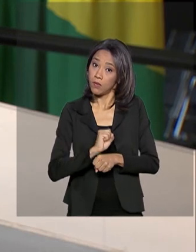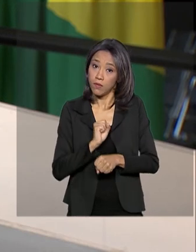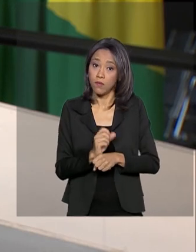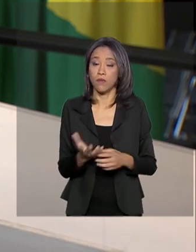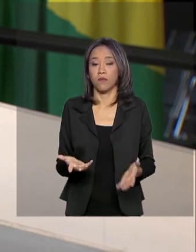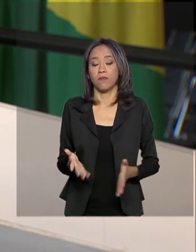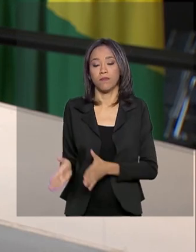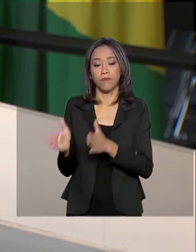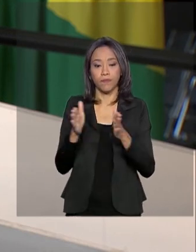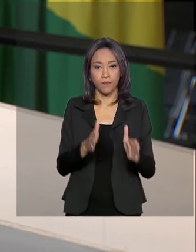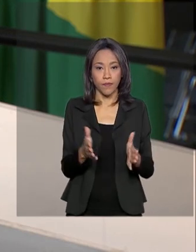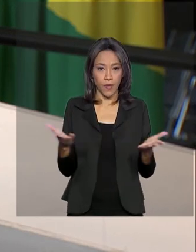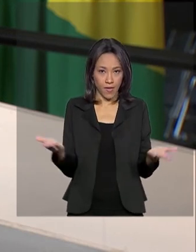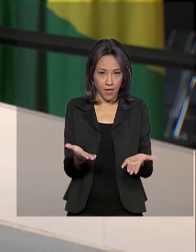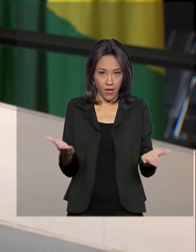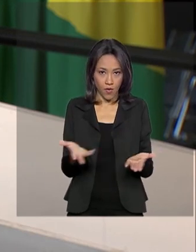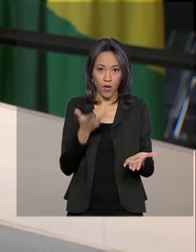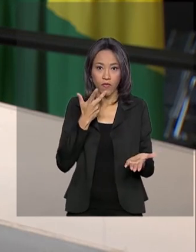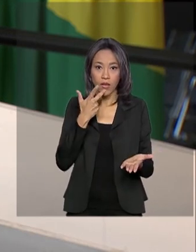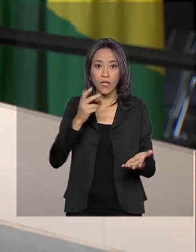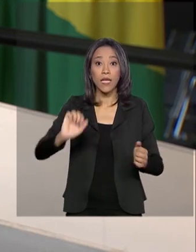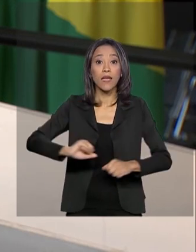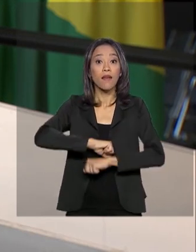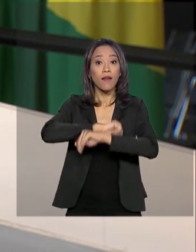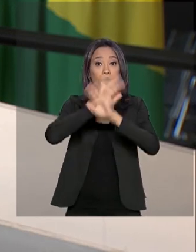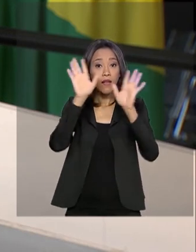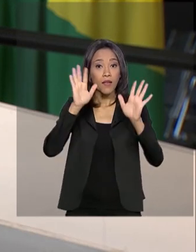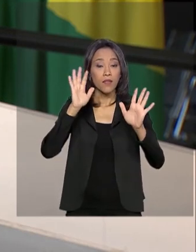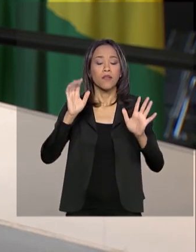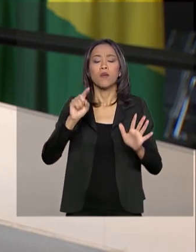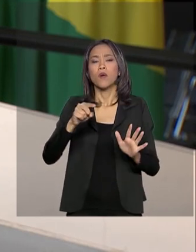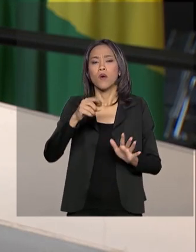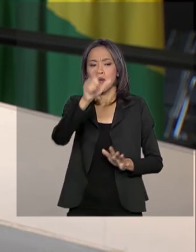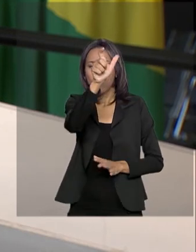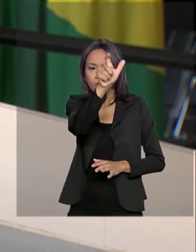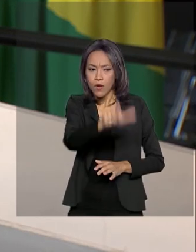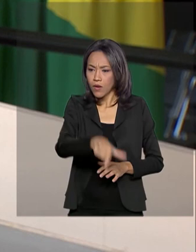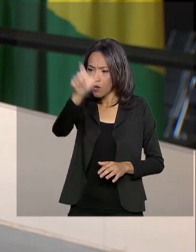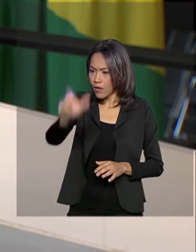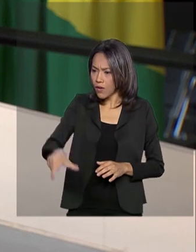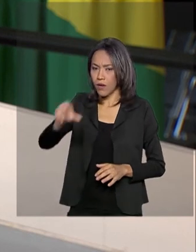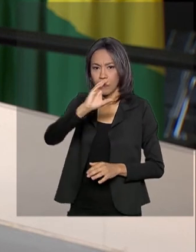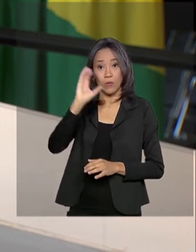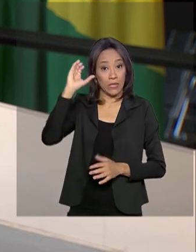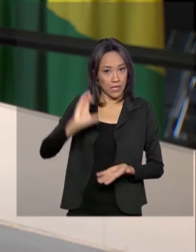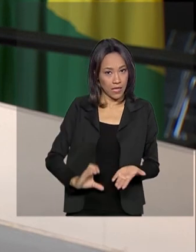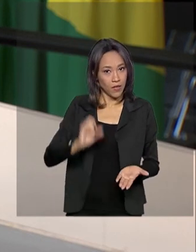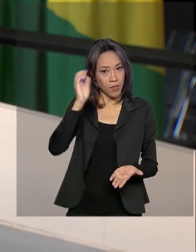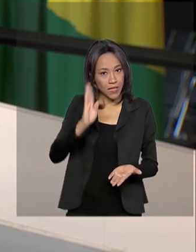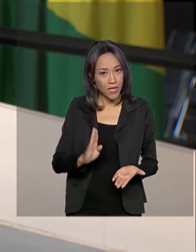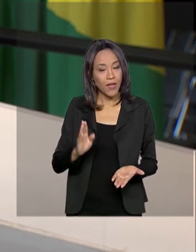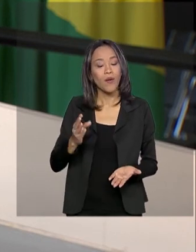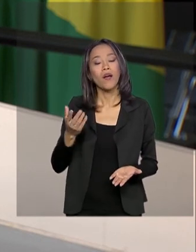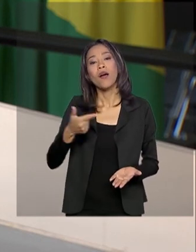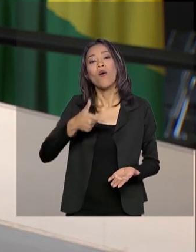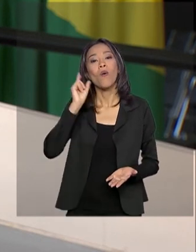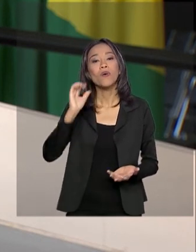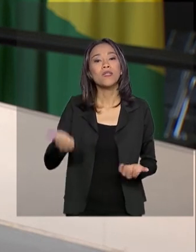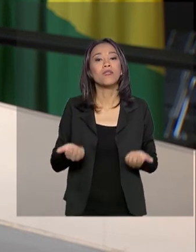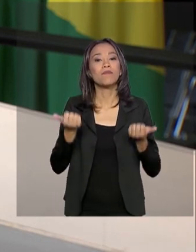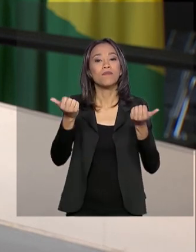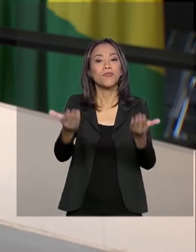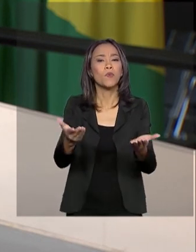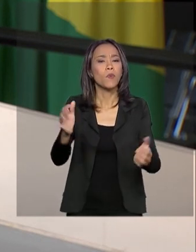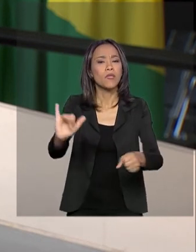E agora falando em transparência, o cidadão brasileiro ganhou nesta quarta-feira ontem mais uma ferramenta